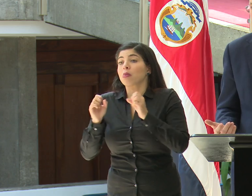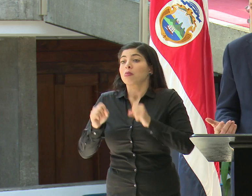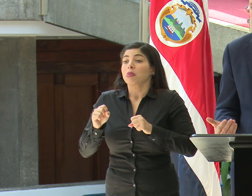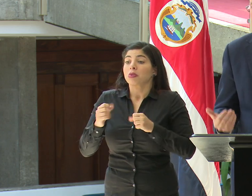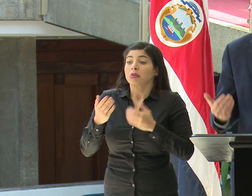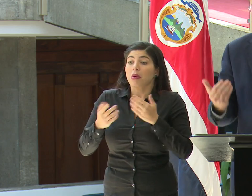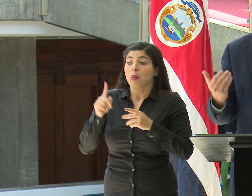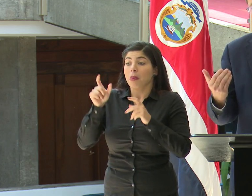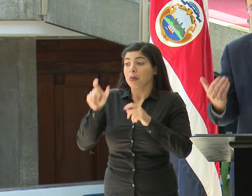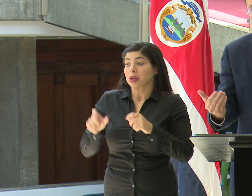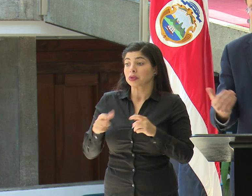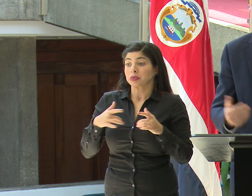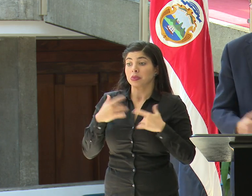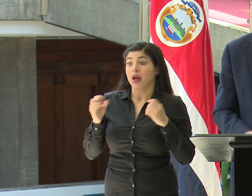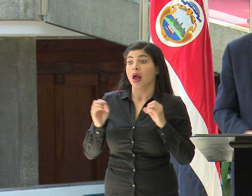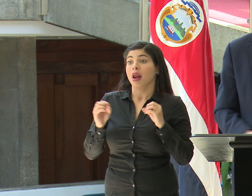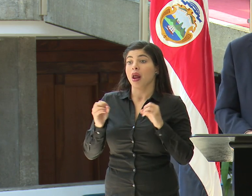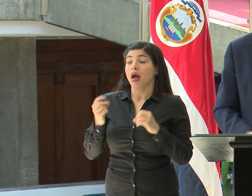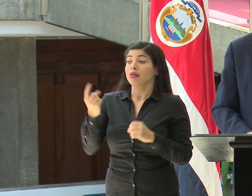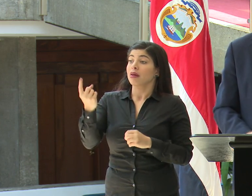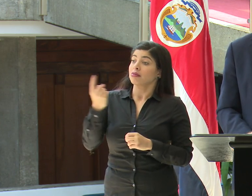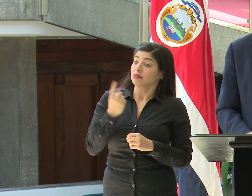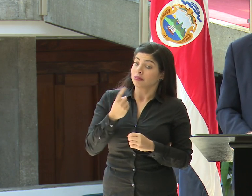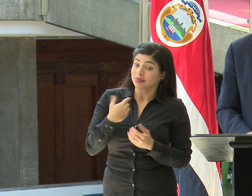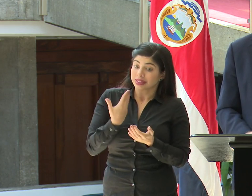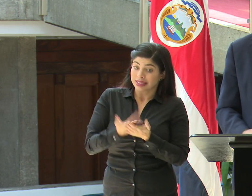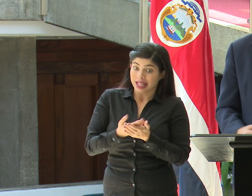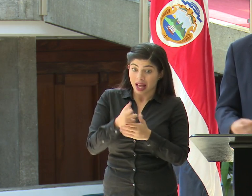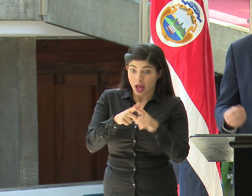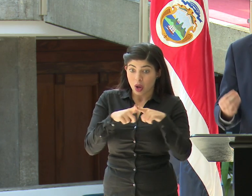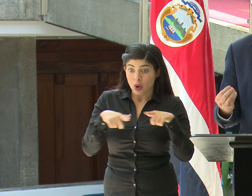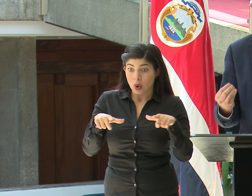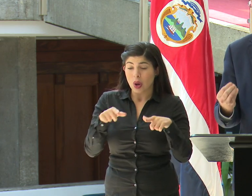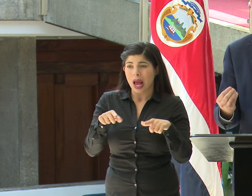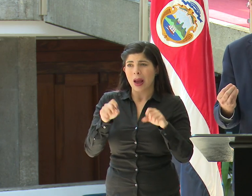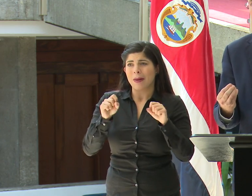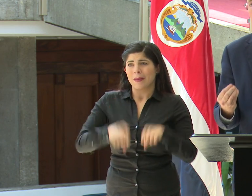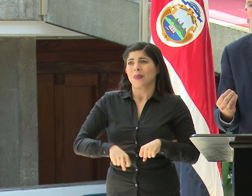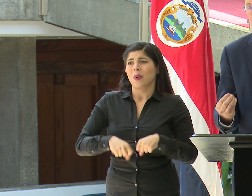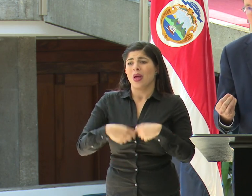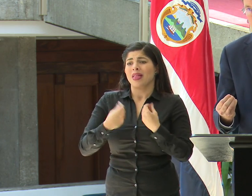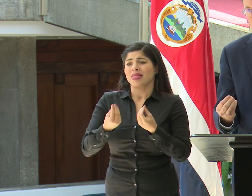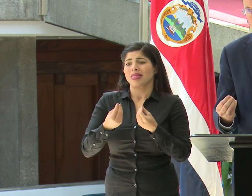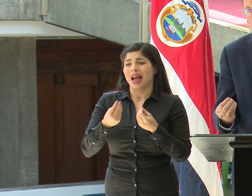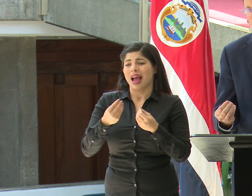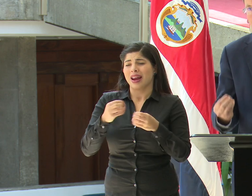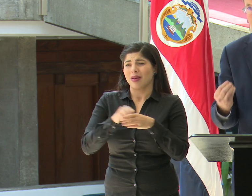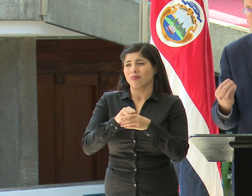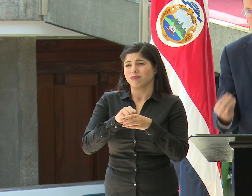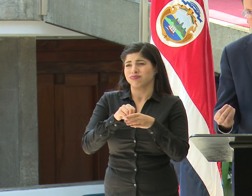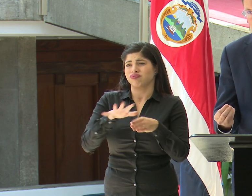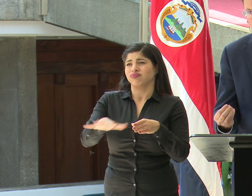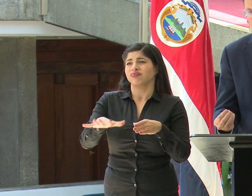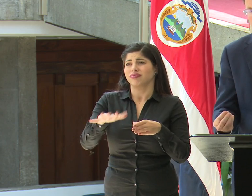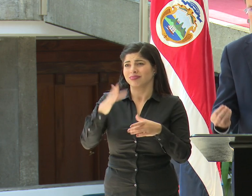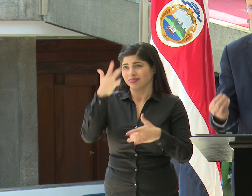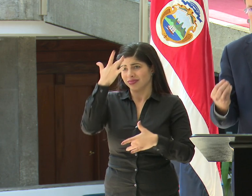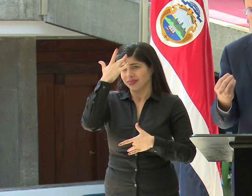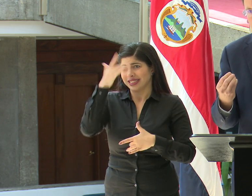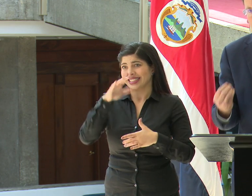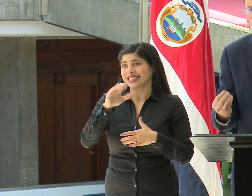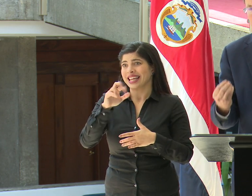ser sin síntomas, que se atienda en esa situación y podría crearse un foco en el CENARE